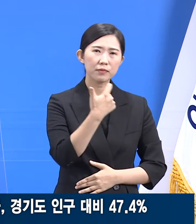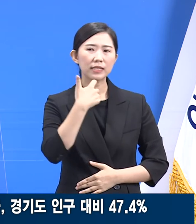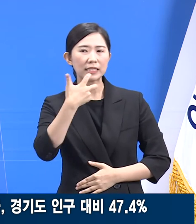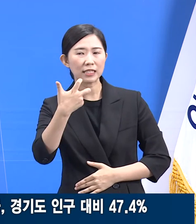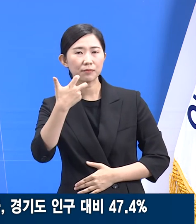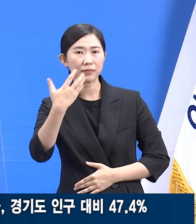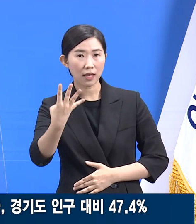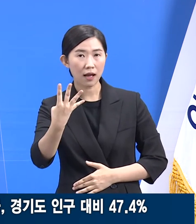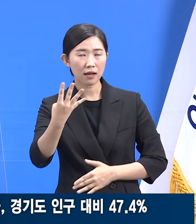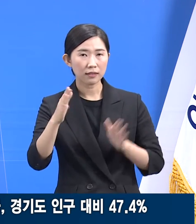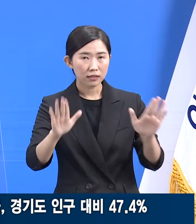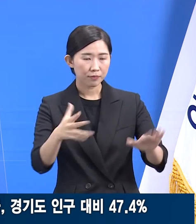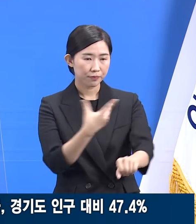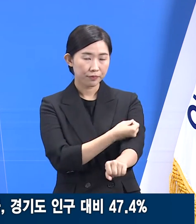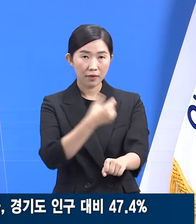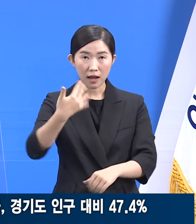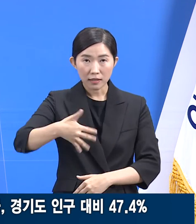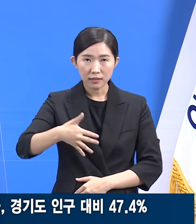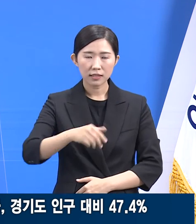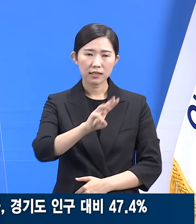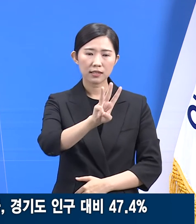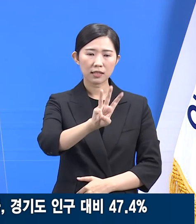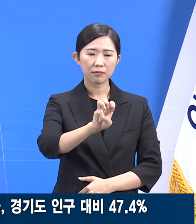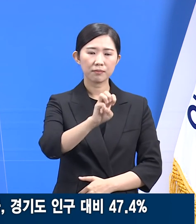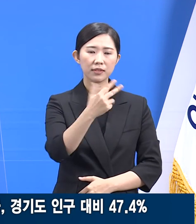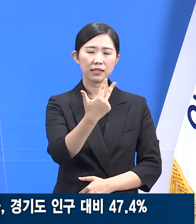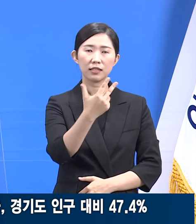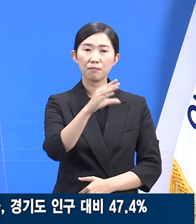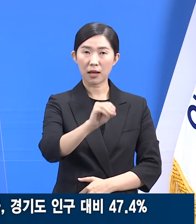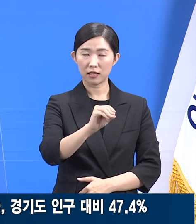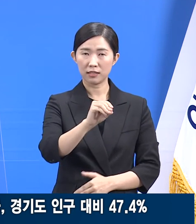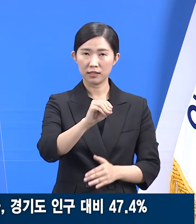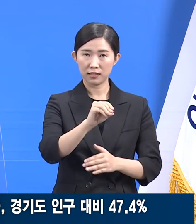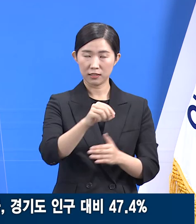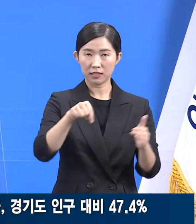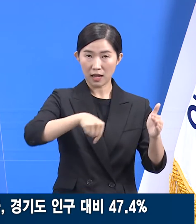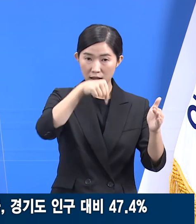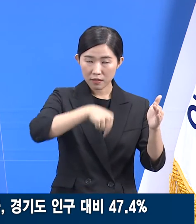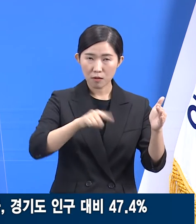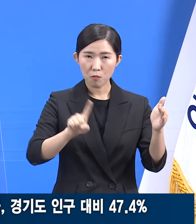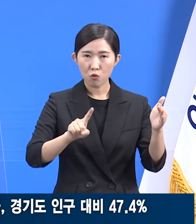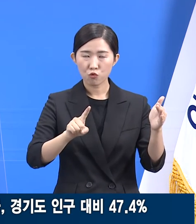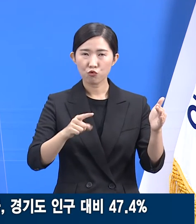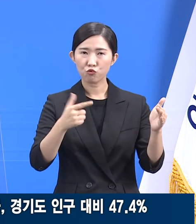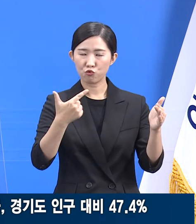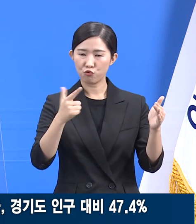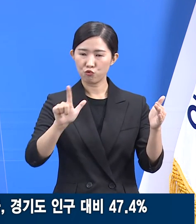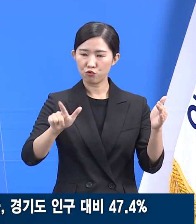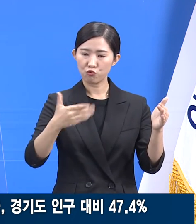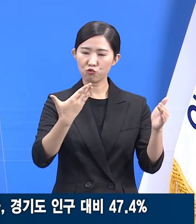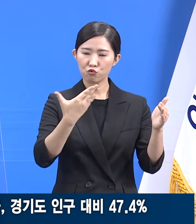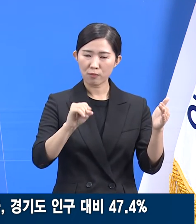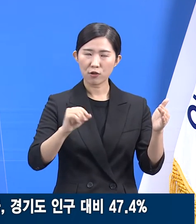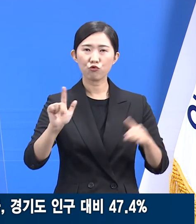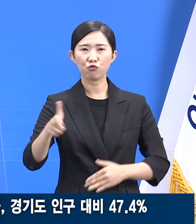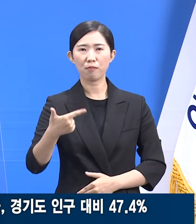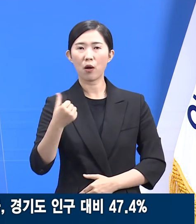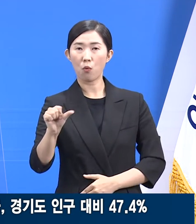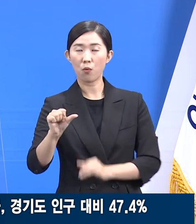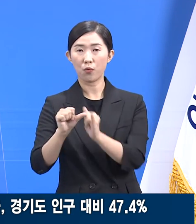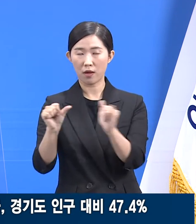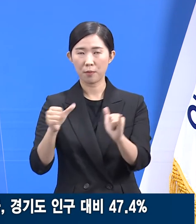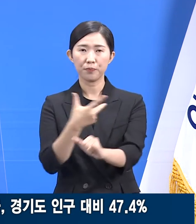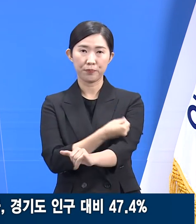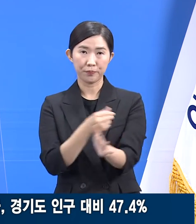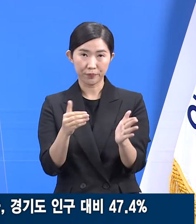접종에는 현재까지 대상자 37만 33명 중 9만 605명이 접종하였으며 접종률은 24